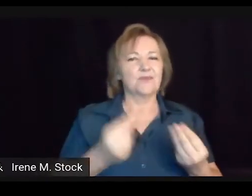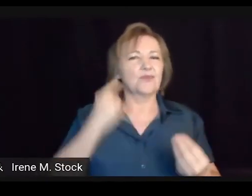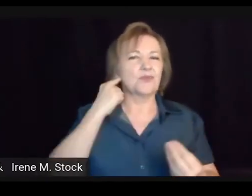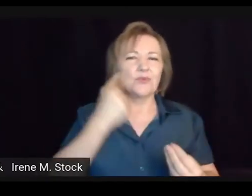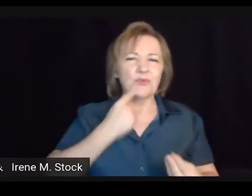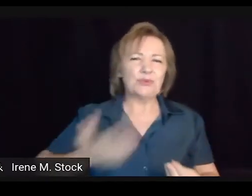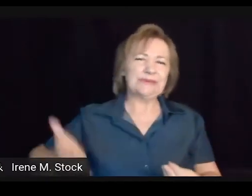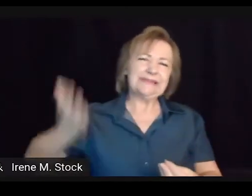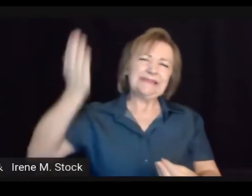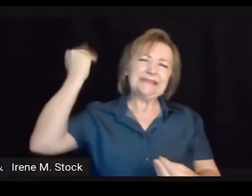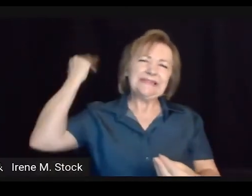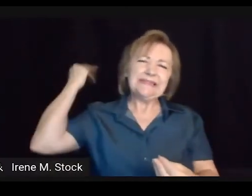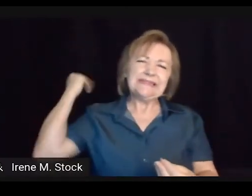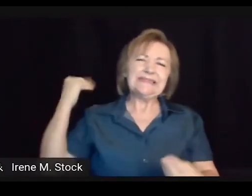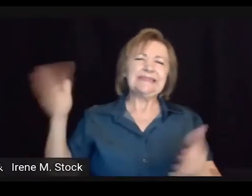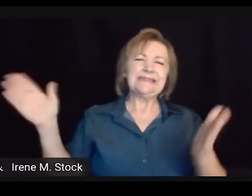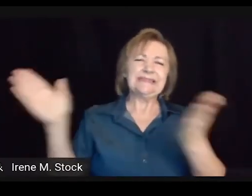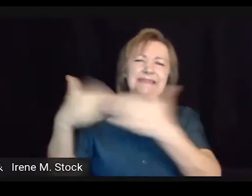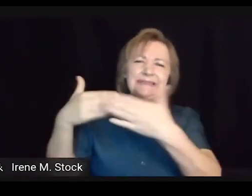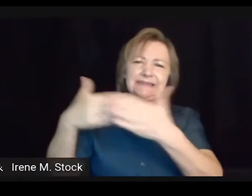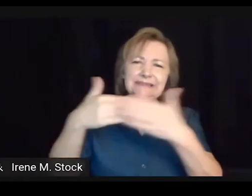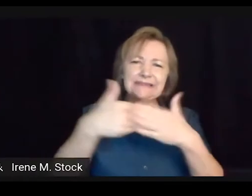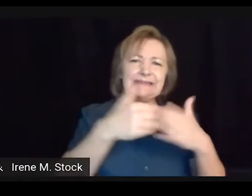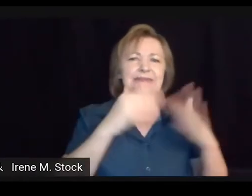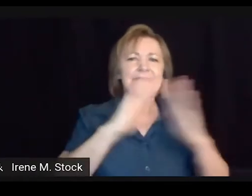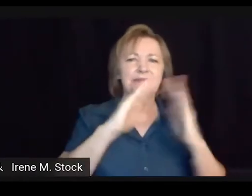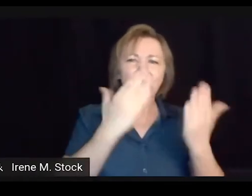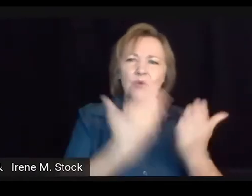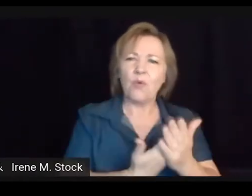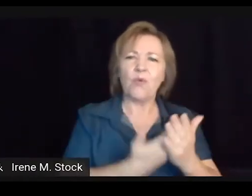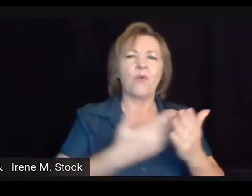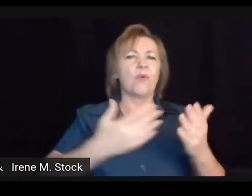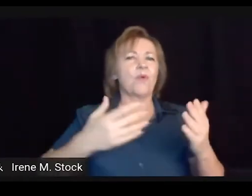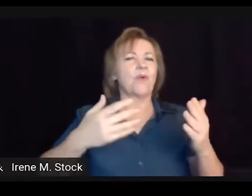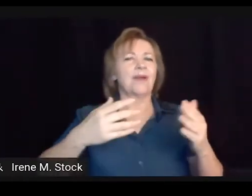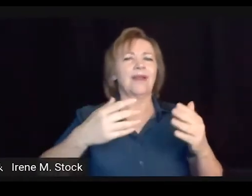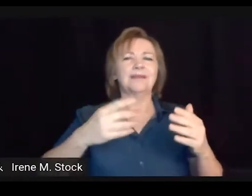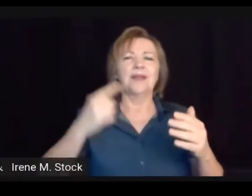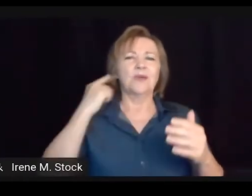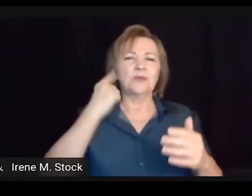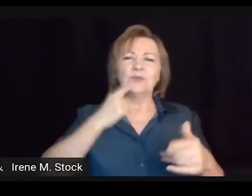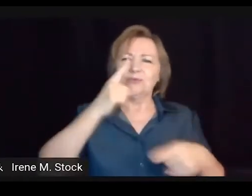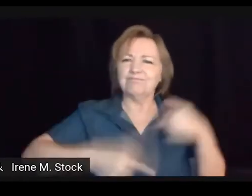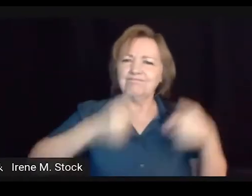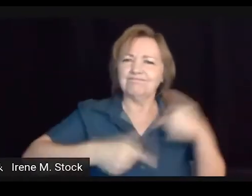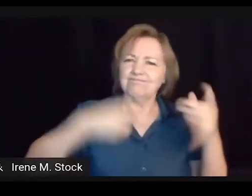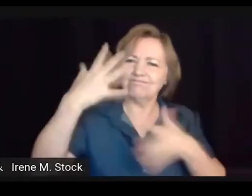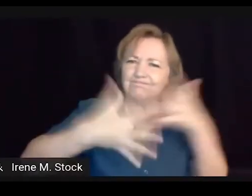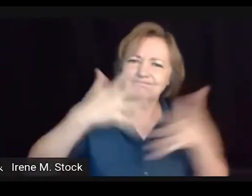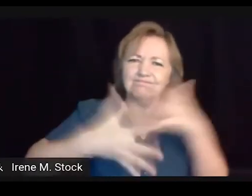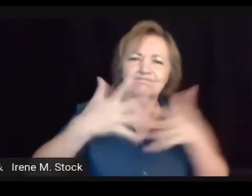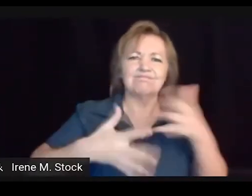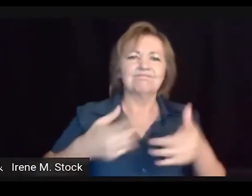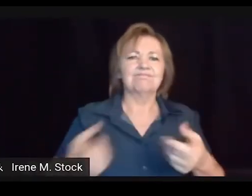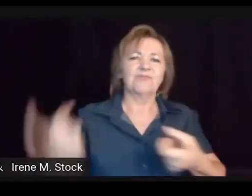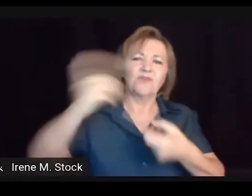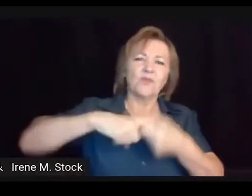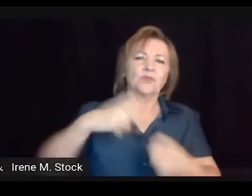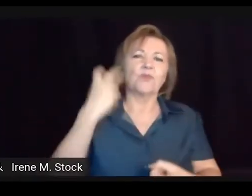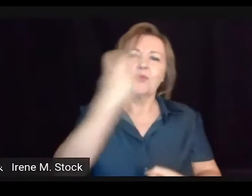para a vida de muitos surdos, né. Muitas escolas fecharam o uso